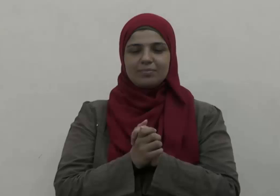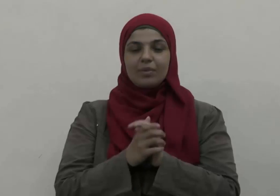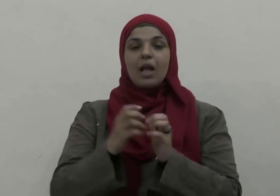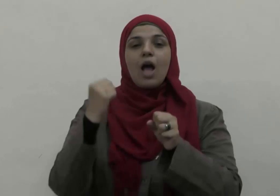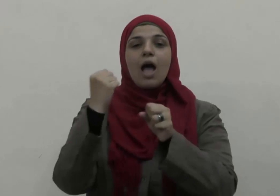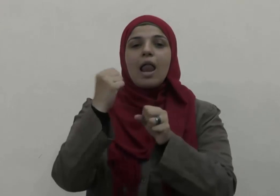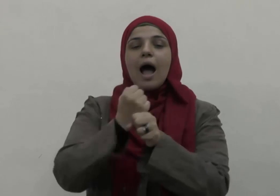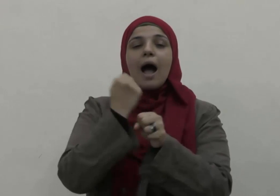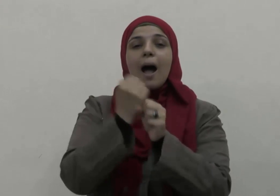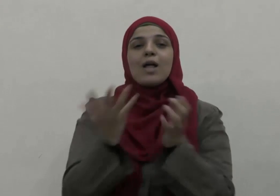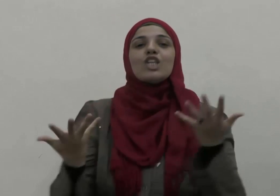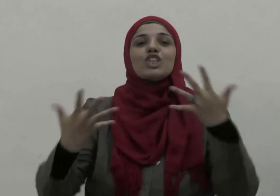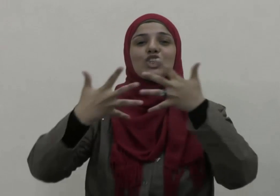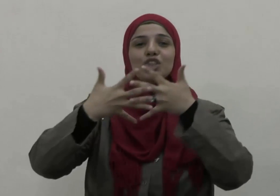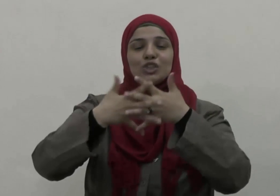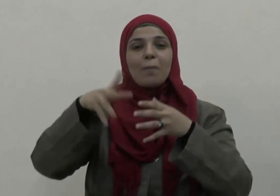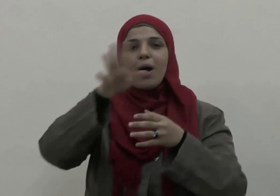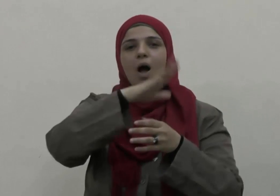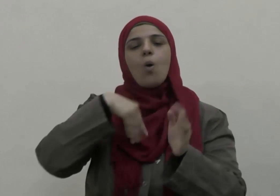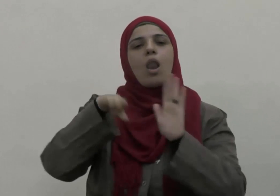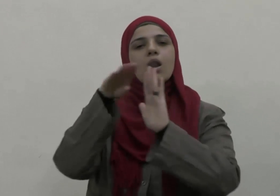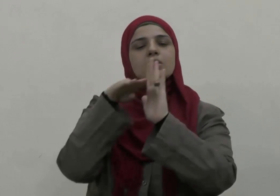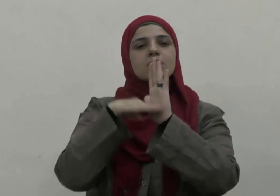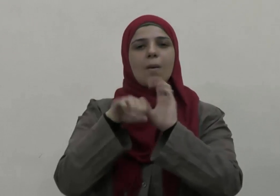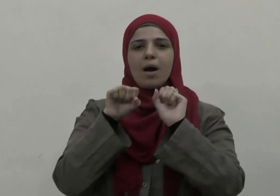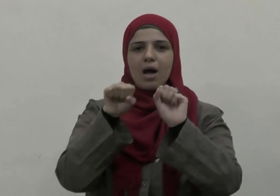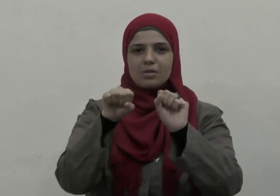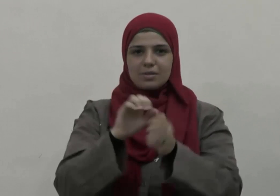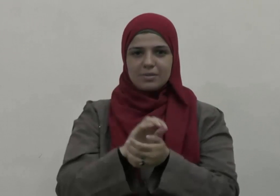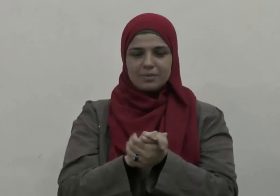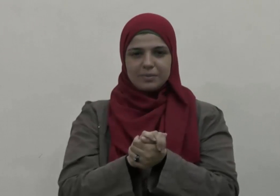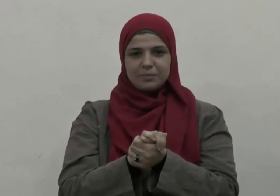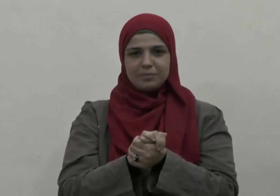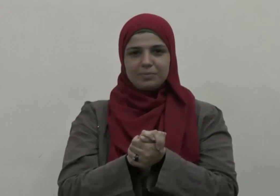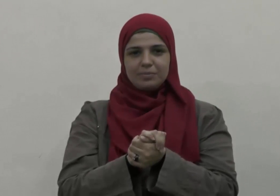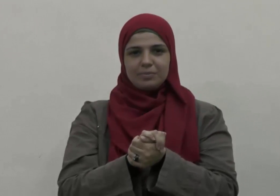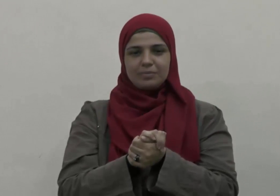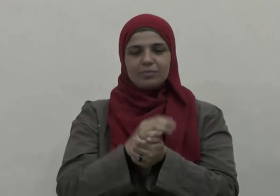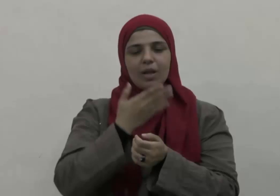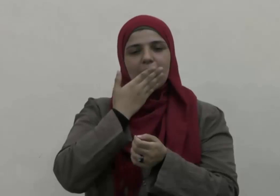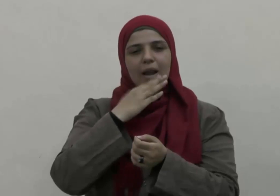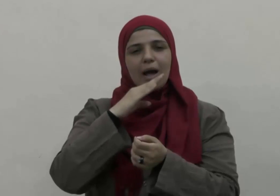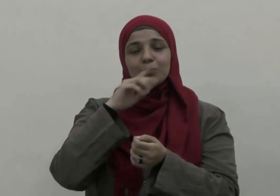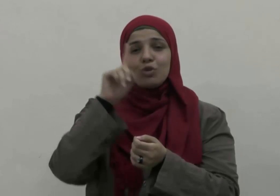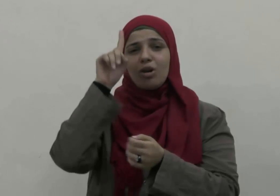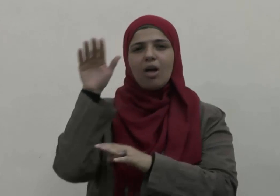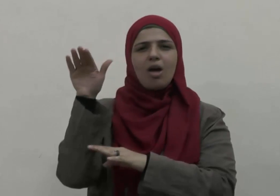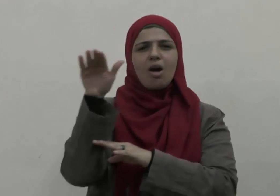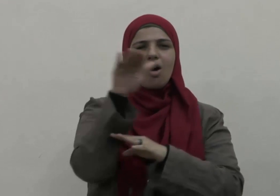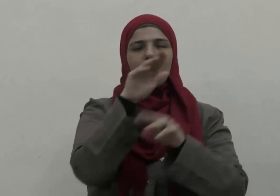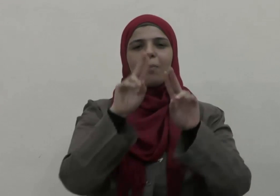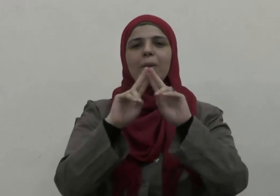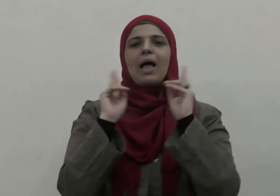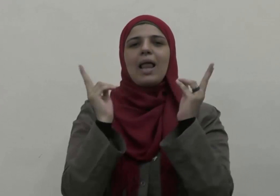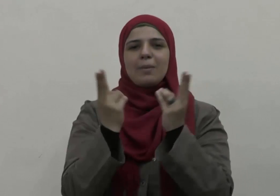روح العمل الجماعي وضوابطه الحمد لله رب